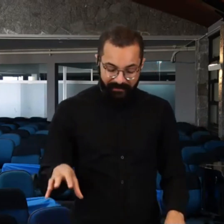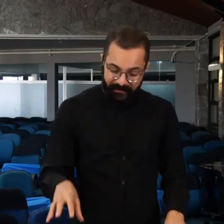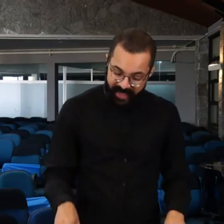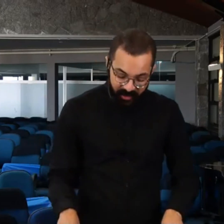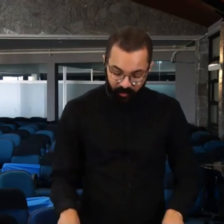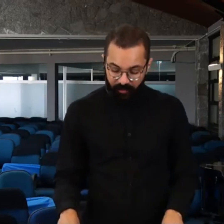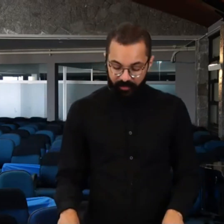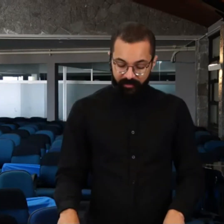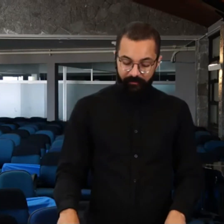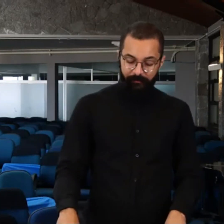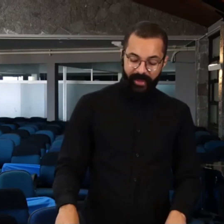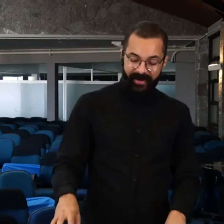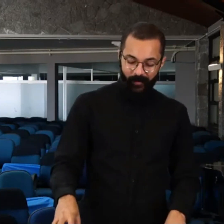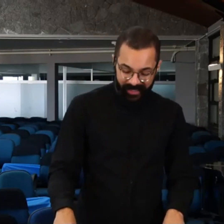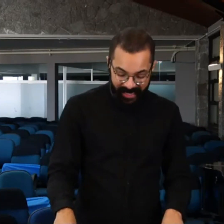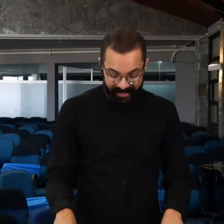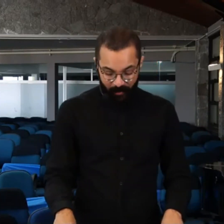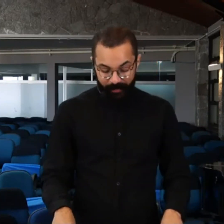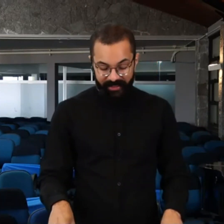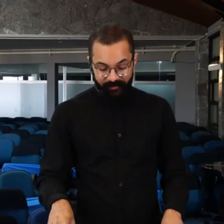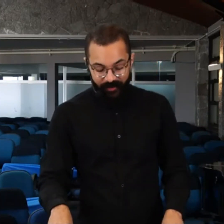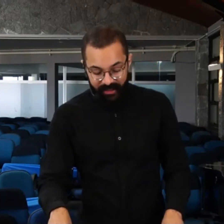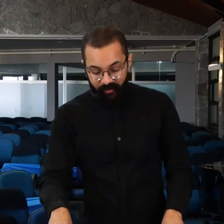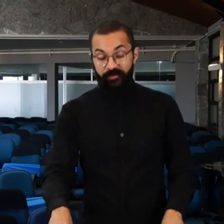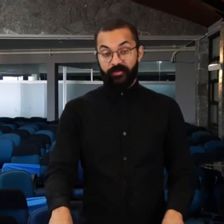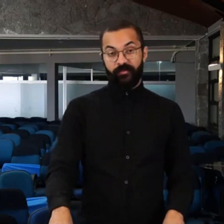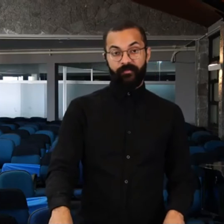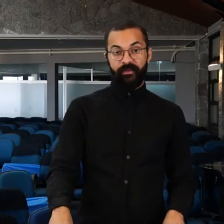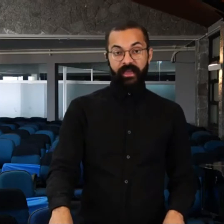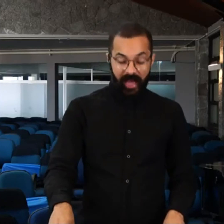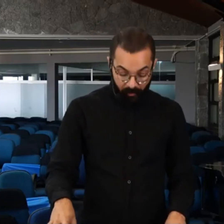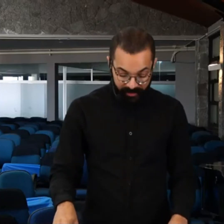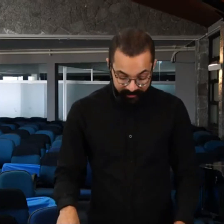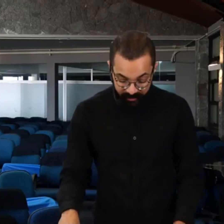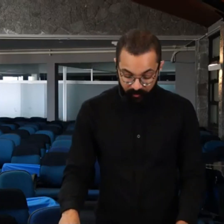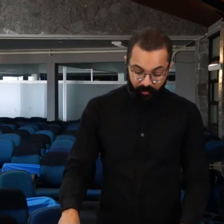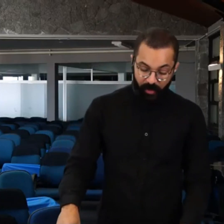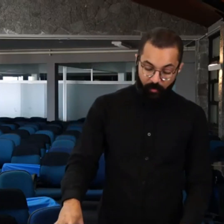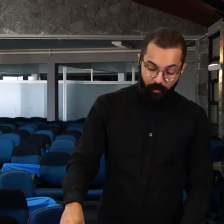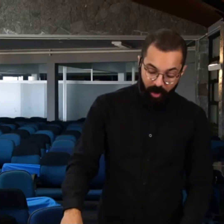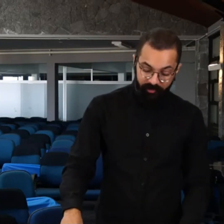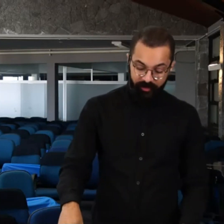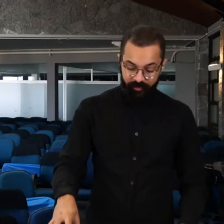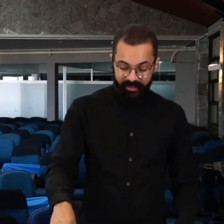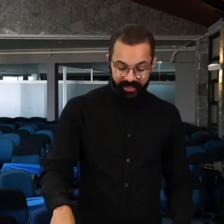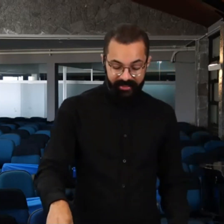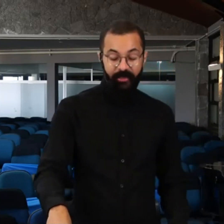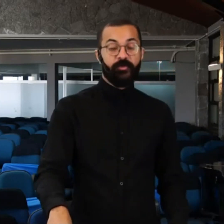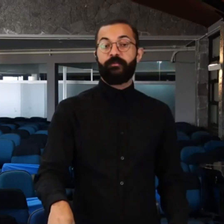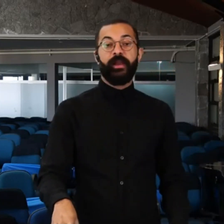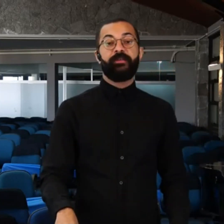meio para mudar a opinião de Deus. A oração não é um modo de sugerir a Deus um plano